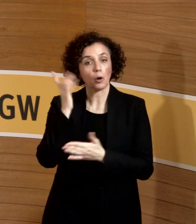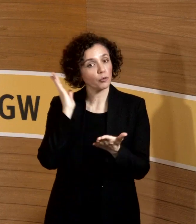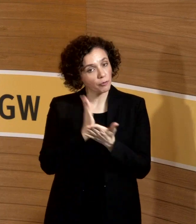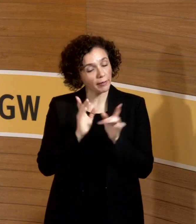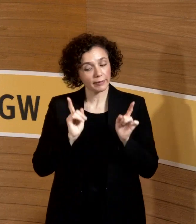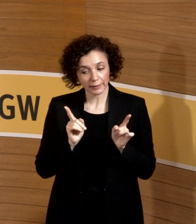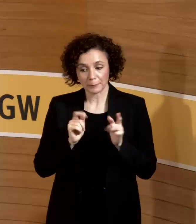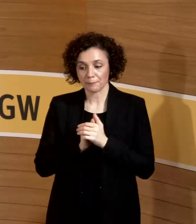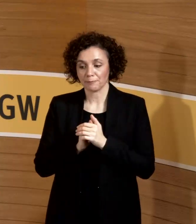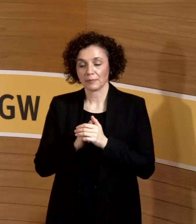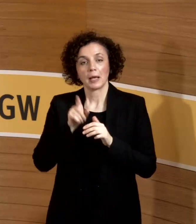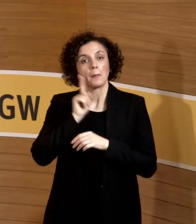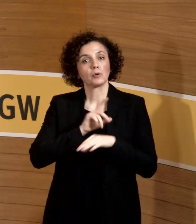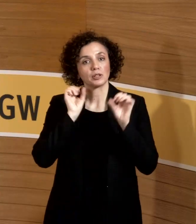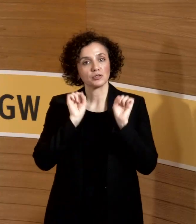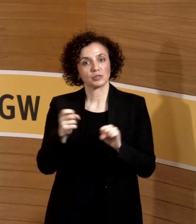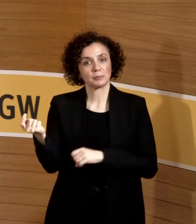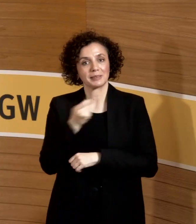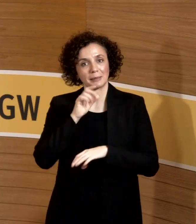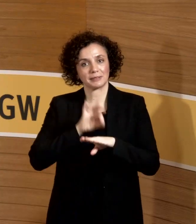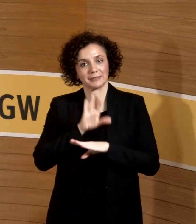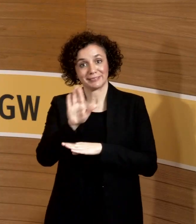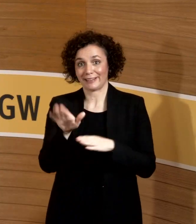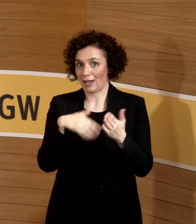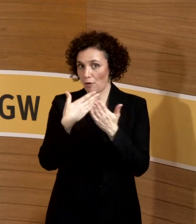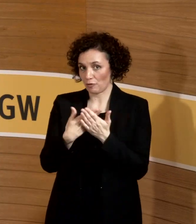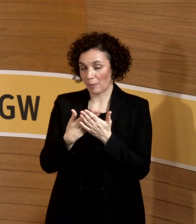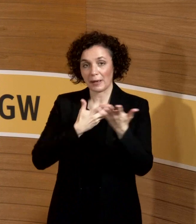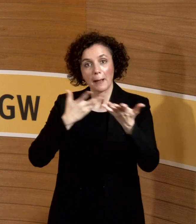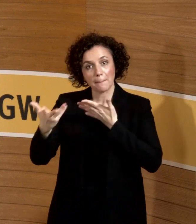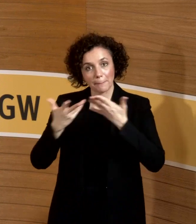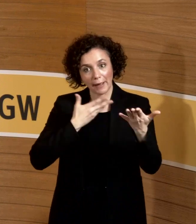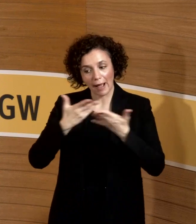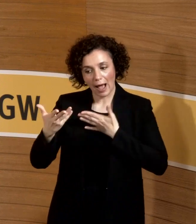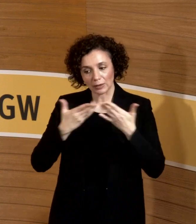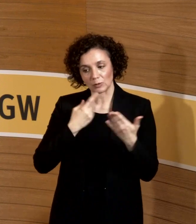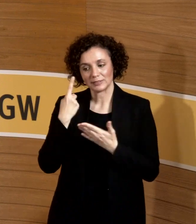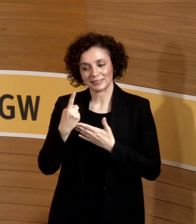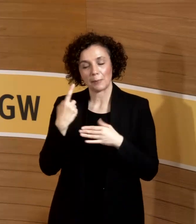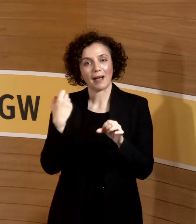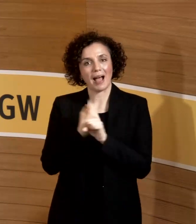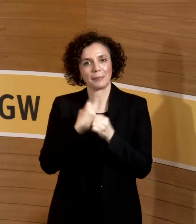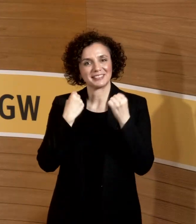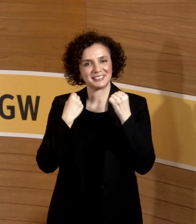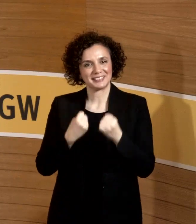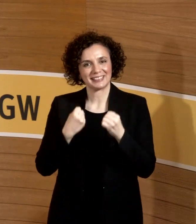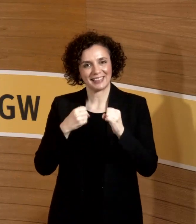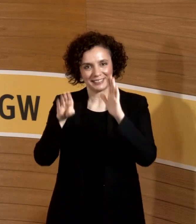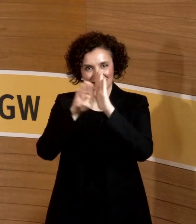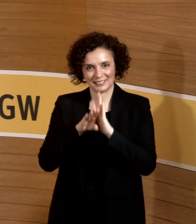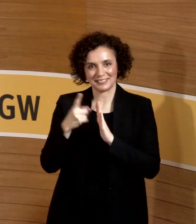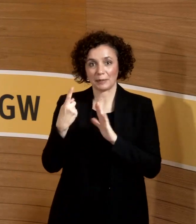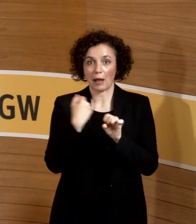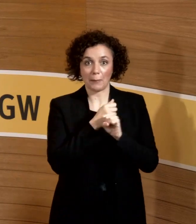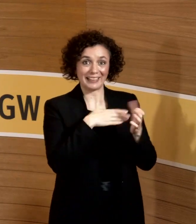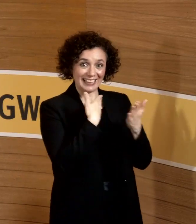Mutterschutz, Aufgaben für Betriebsärzte, während sie beraten, das ist ihre Funktion nach ASIC, Arbeitssicherheitsgesetz, sie beraten den Arbeitgeber, sie beraten